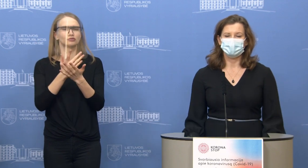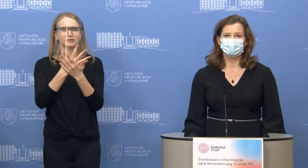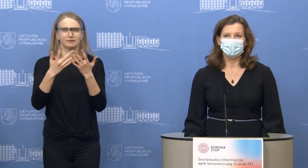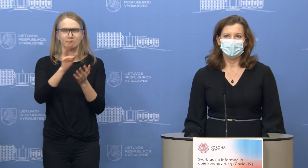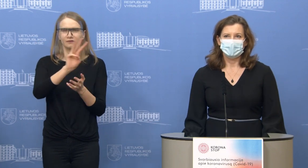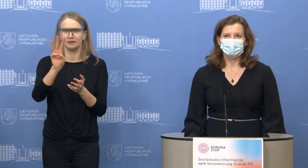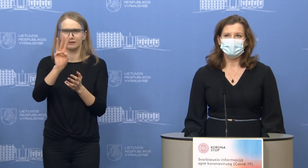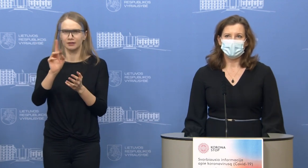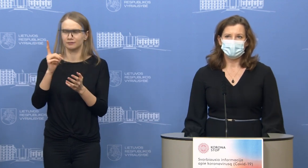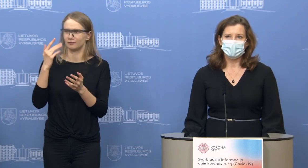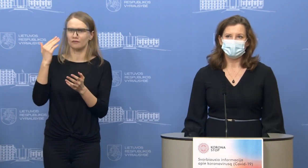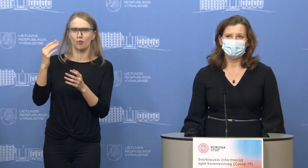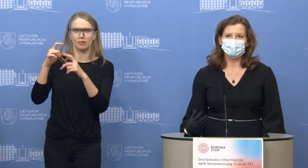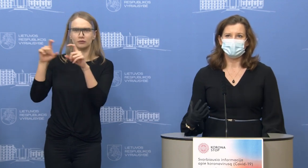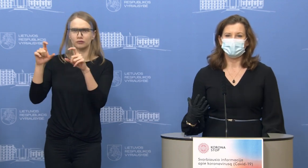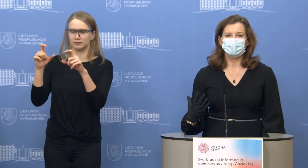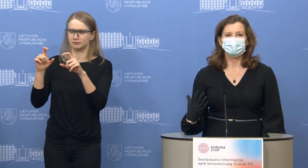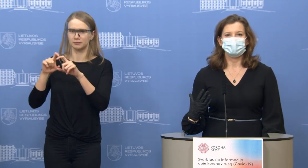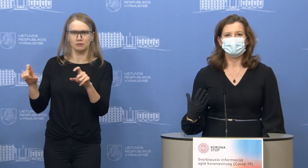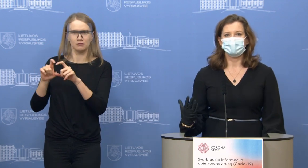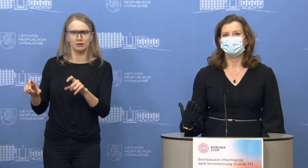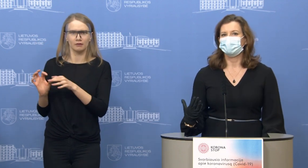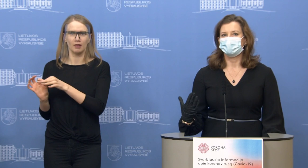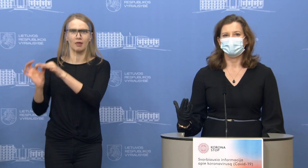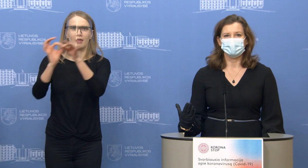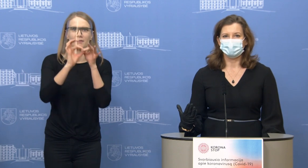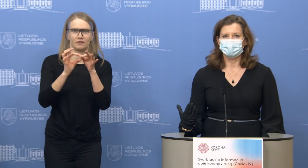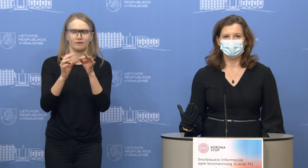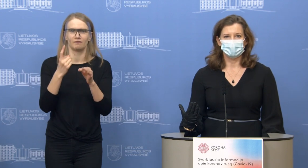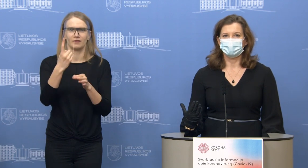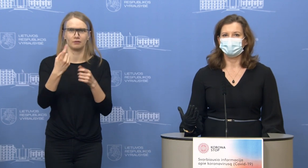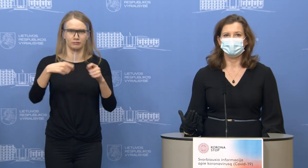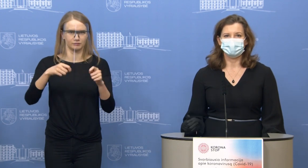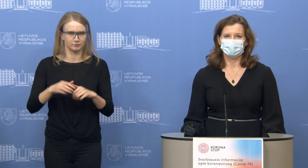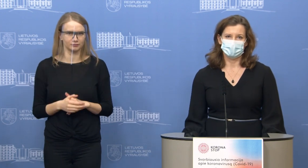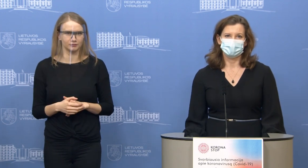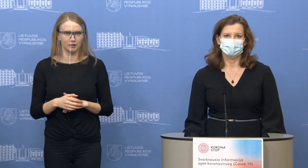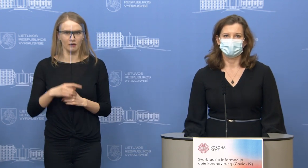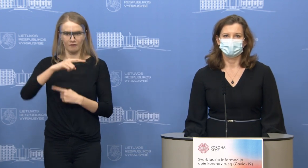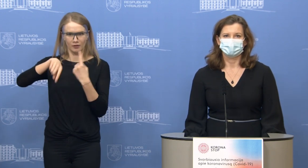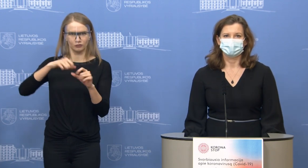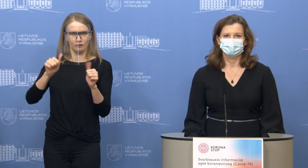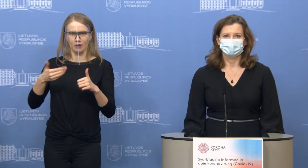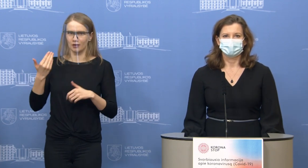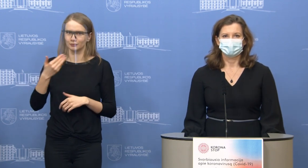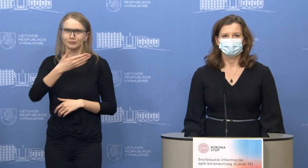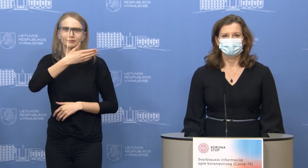priekybininkų. Tai mes stebime, kad atsiranda net ir visiškai nauji verslo modeliai, kurių iki šiol nebuvo.